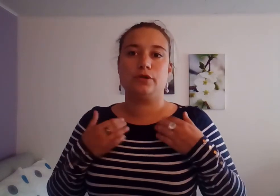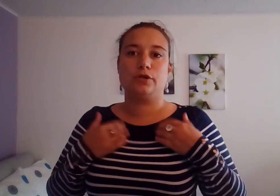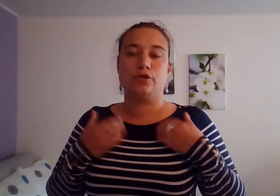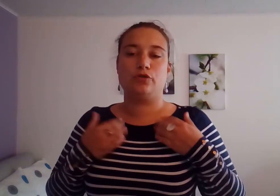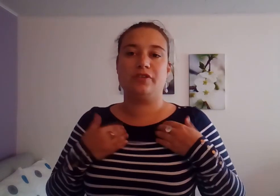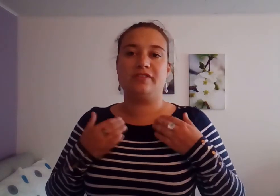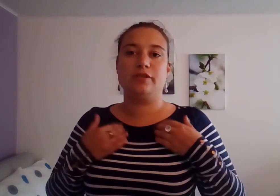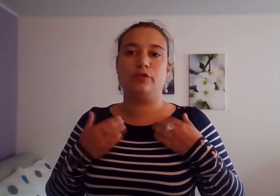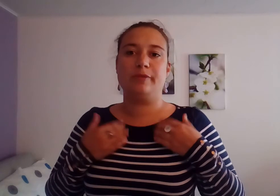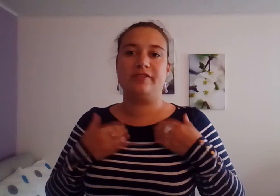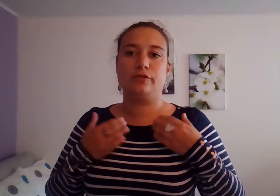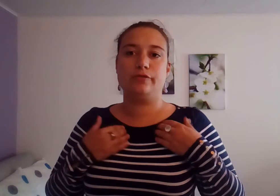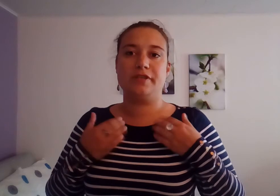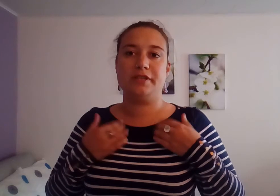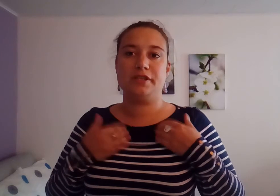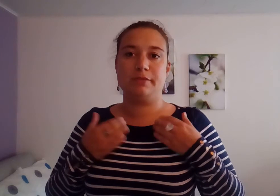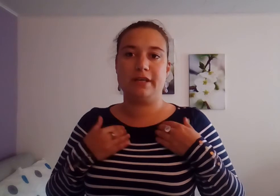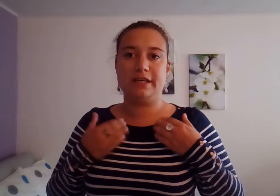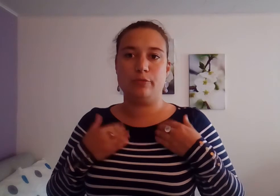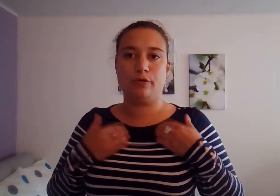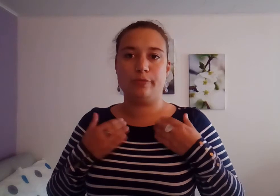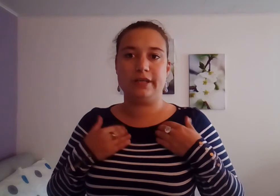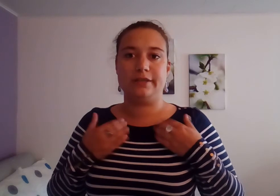Je suis exténuée par ces conflits. J'aimerais qu'ils me comprennent.